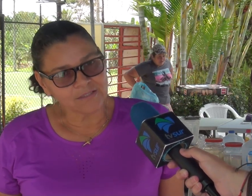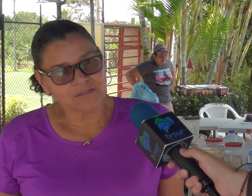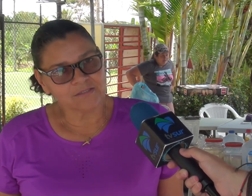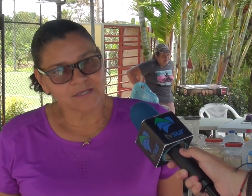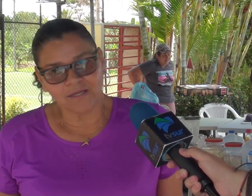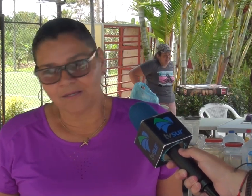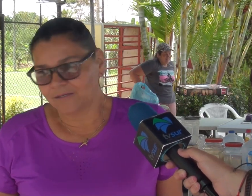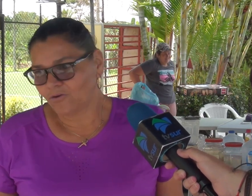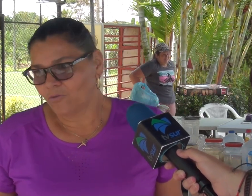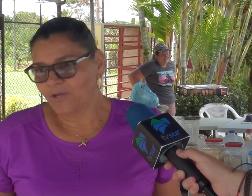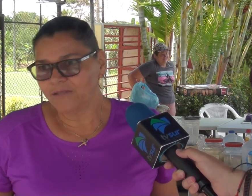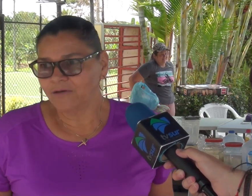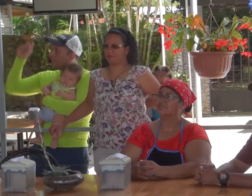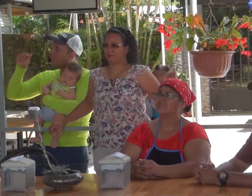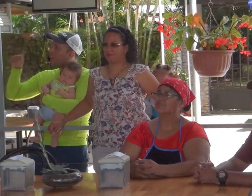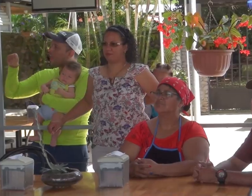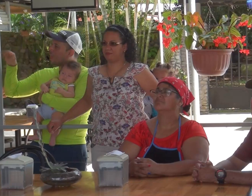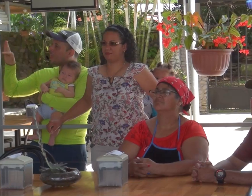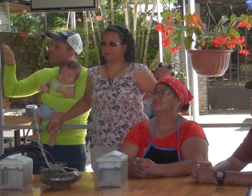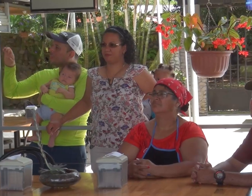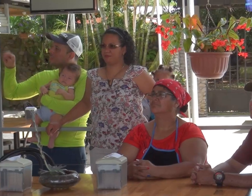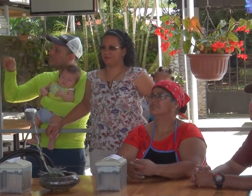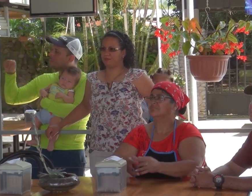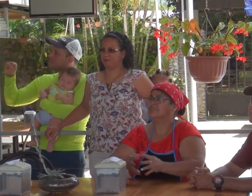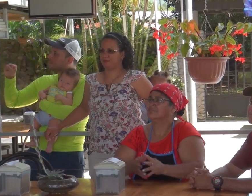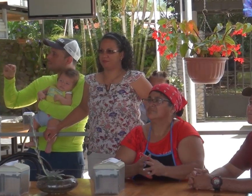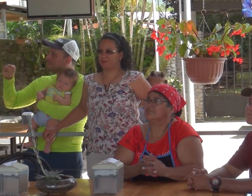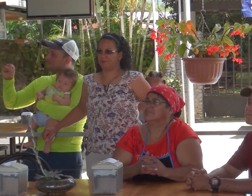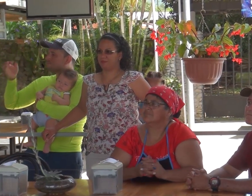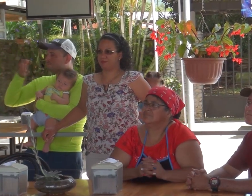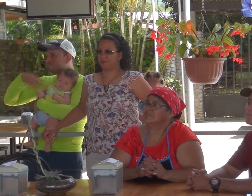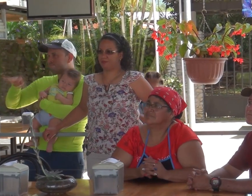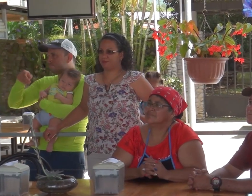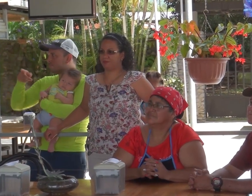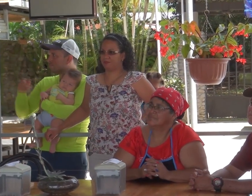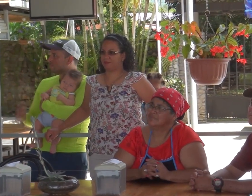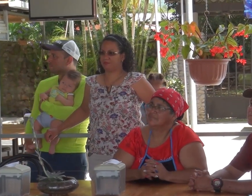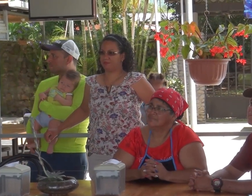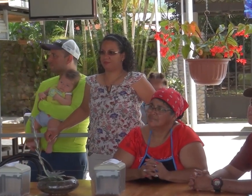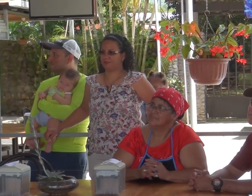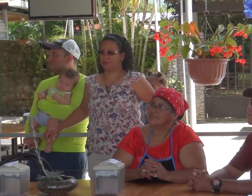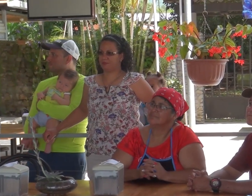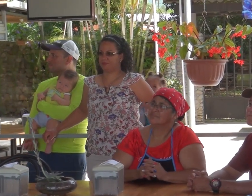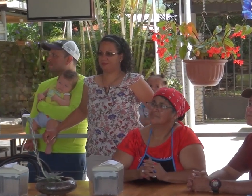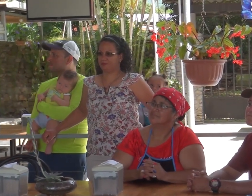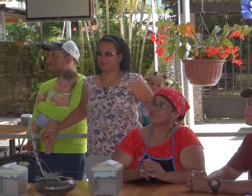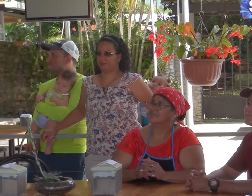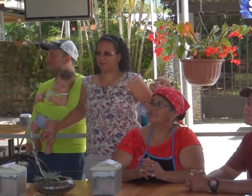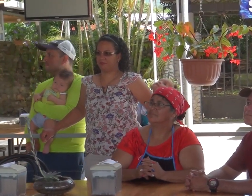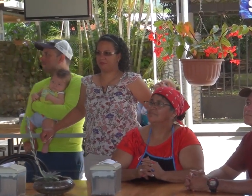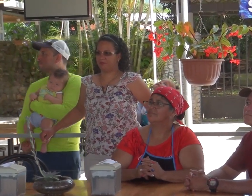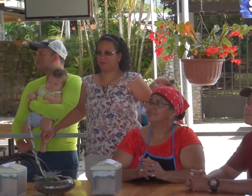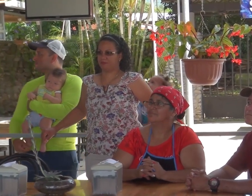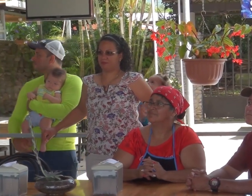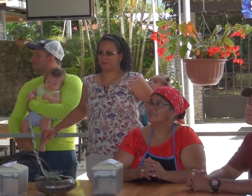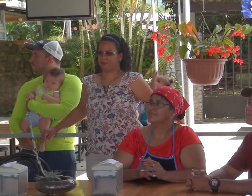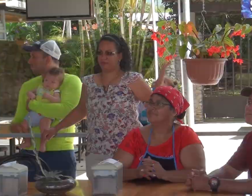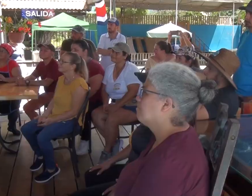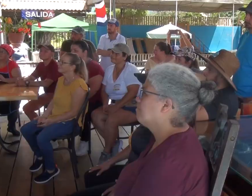dicen, como le digo, serían importantes, que sean como el, digamos, la voz del pueblo,